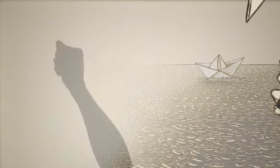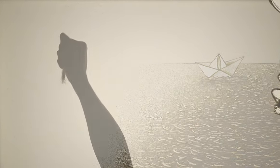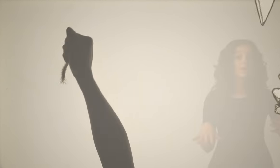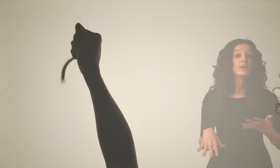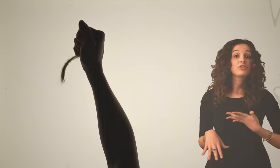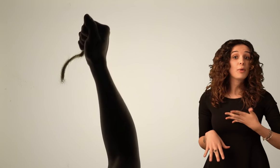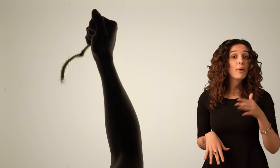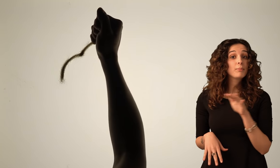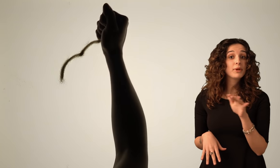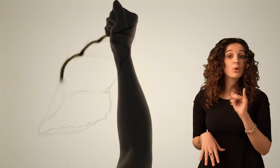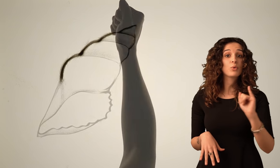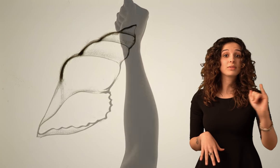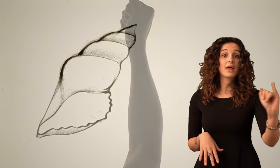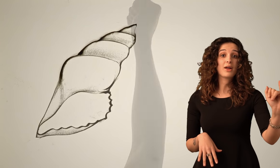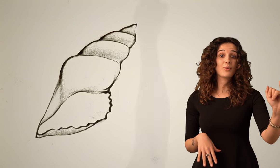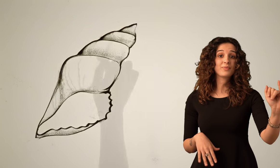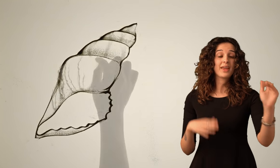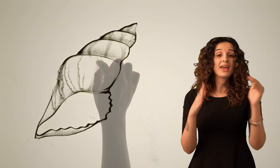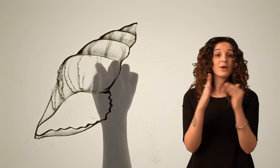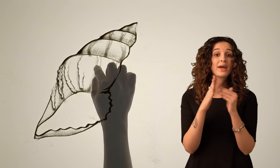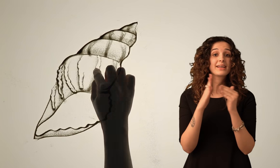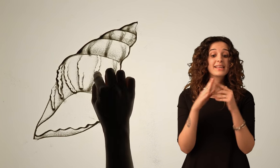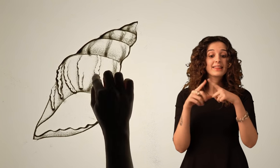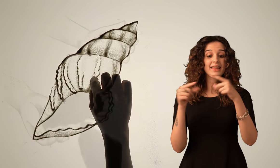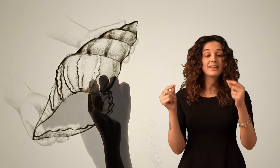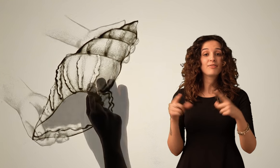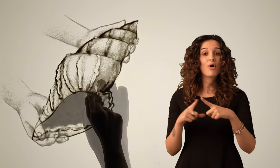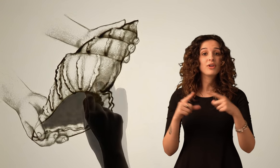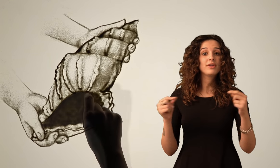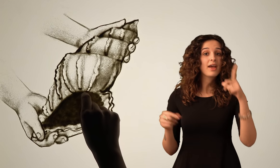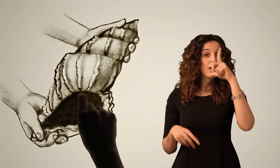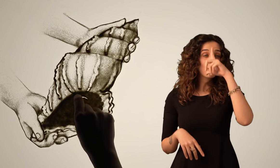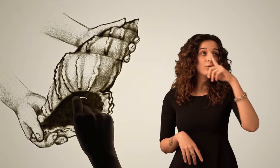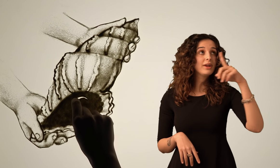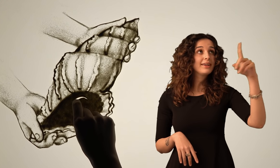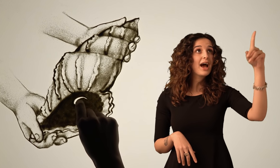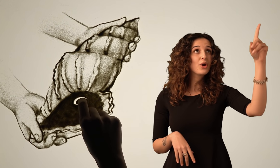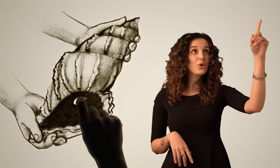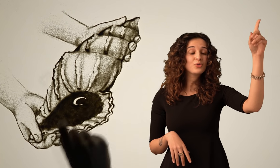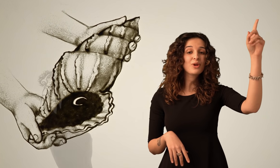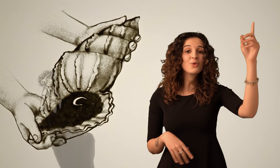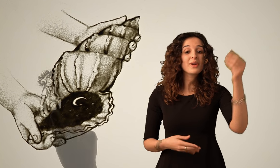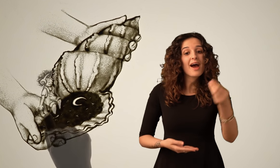C'è un bambino lontano E una casetta di foglie Con il chiaro di luna